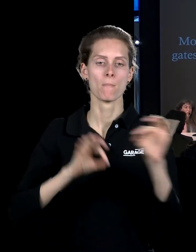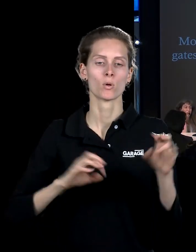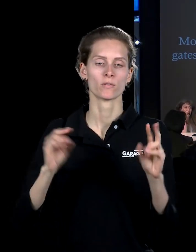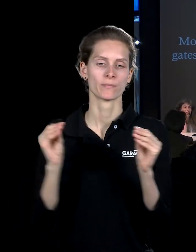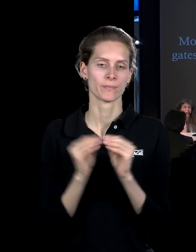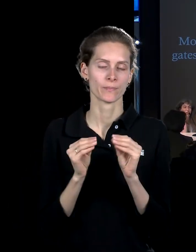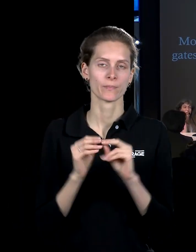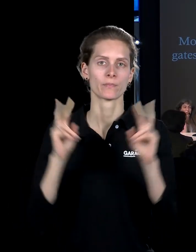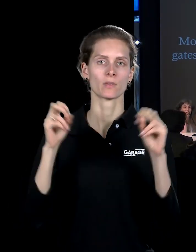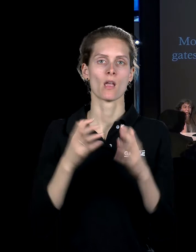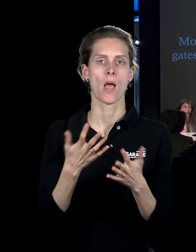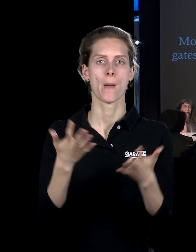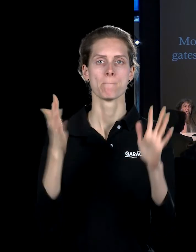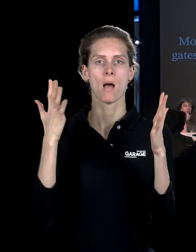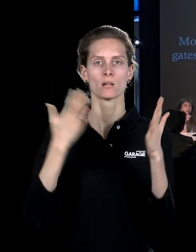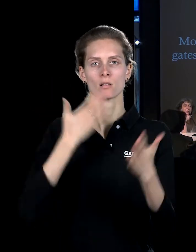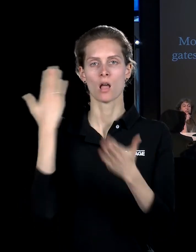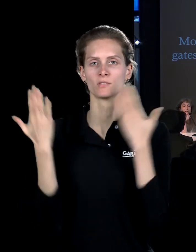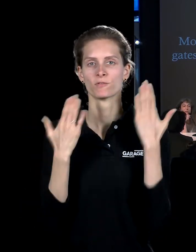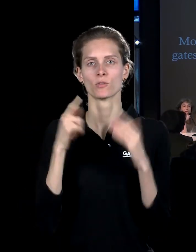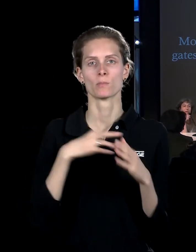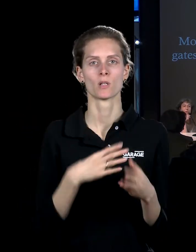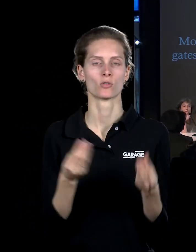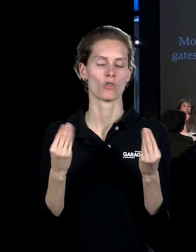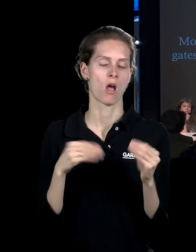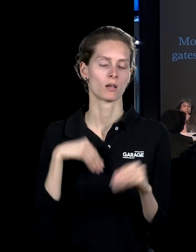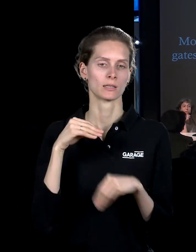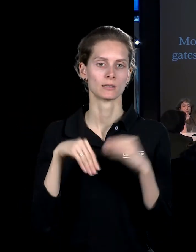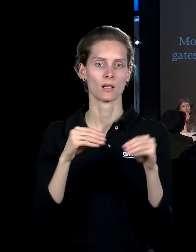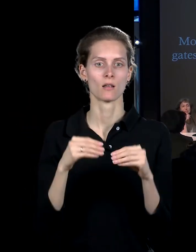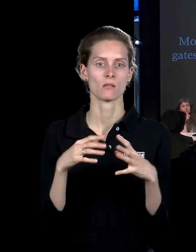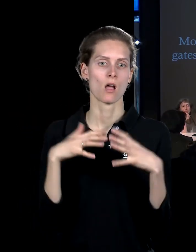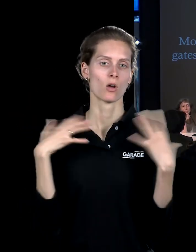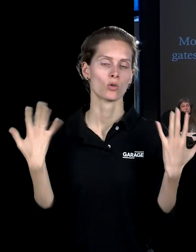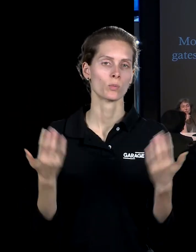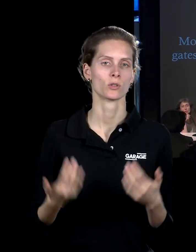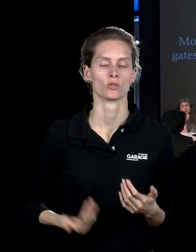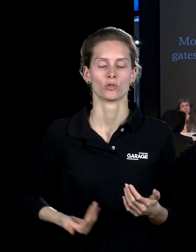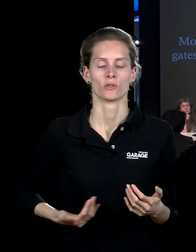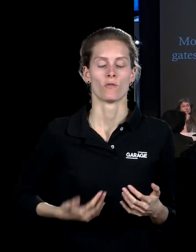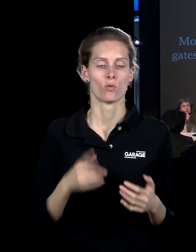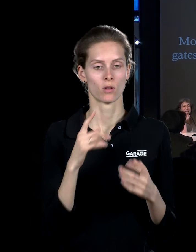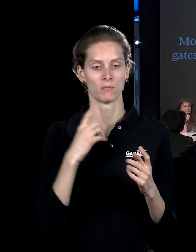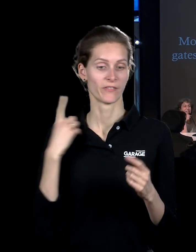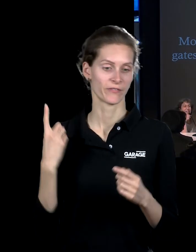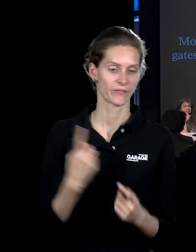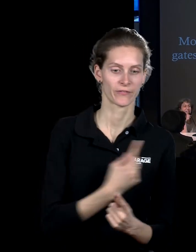развлечений», была совершенно грандиозная инсталляция из таких вот гигантских дверей, которые ездили по коридору.